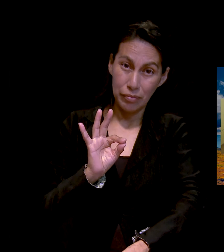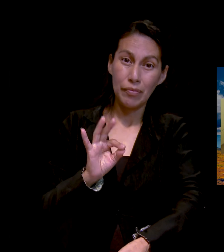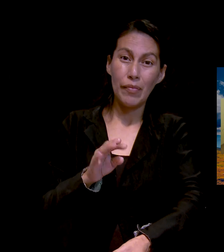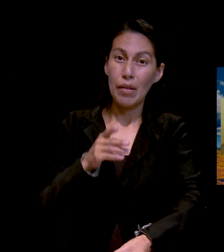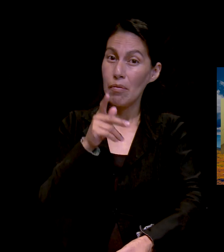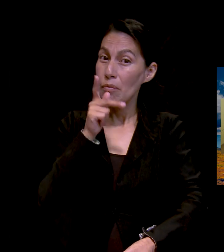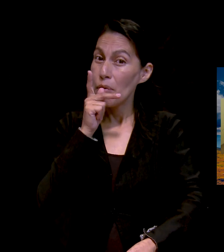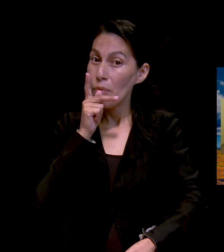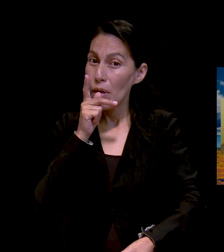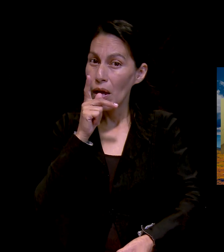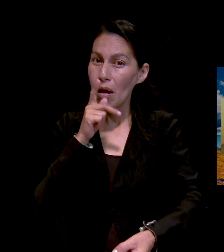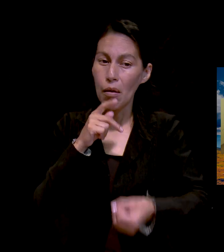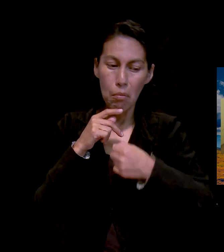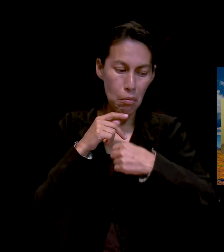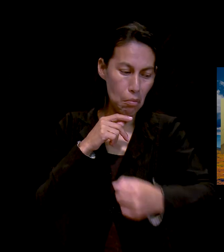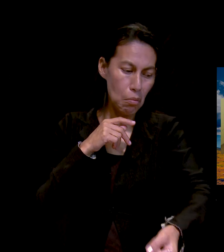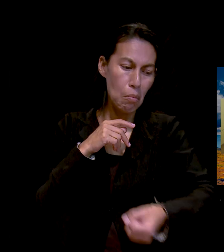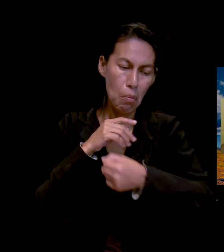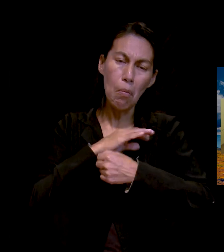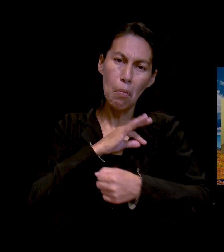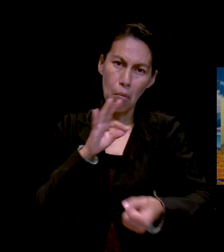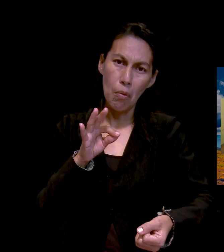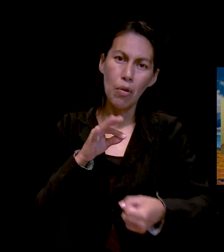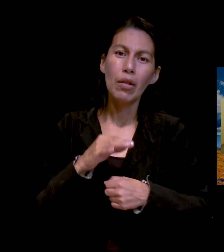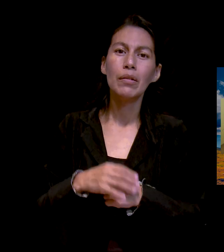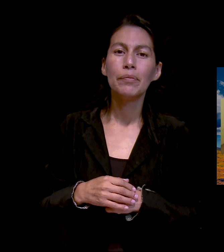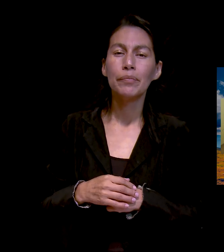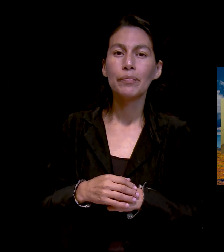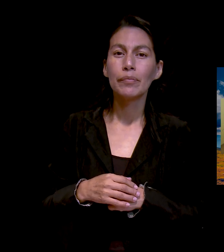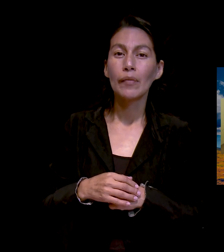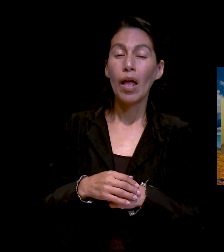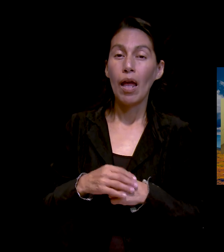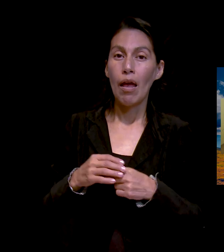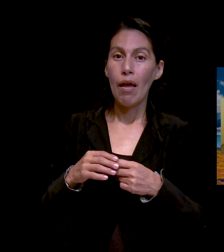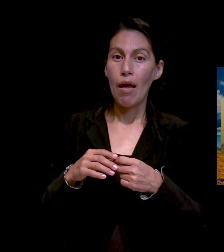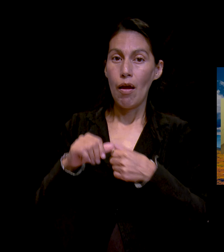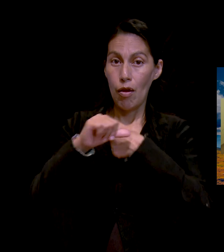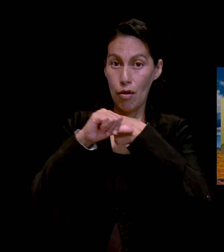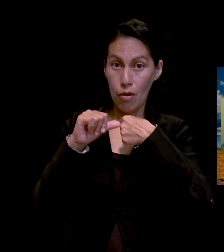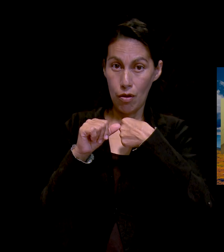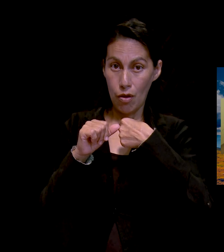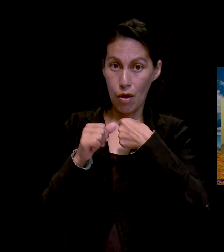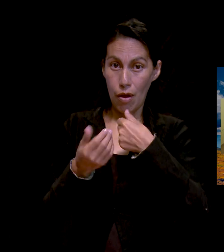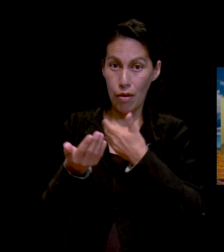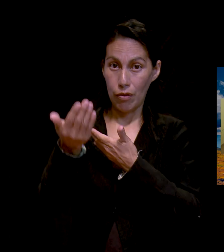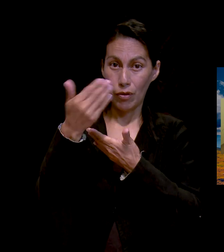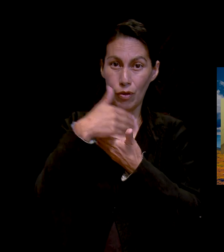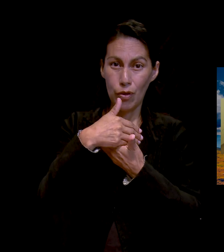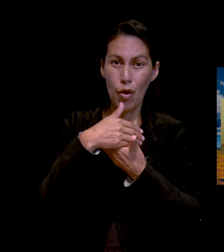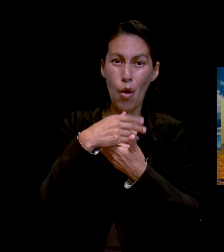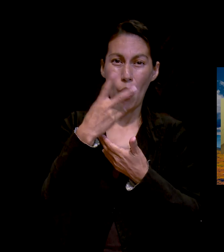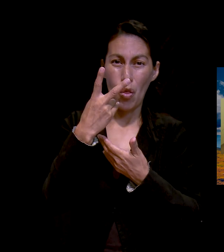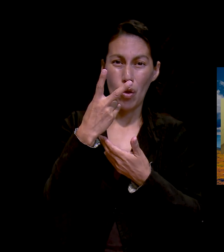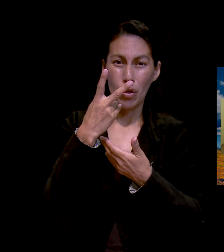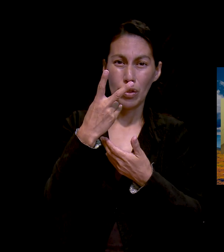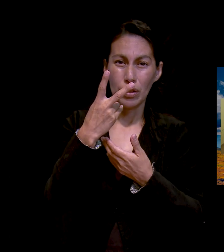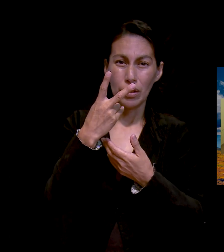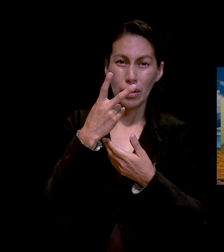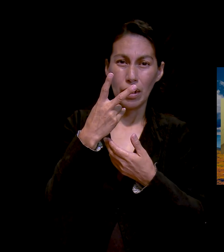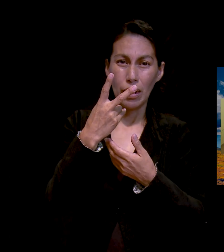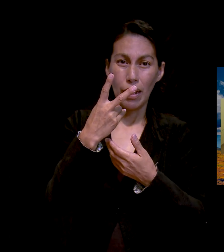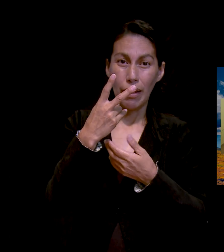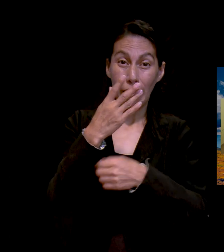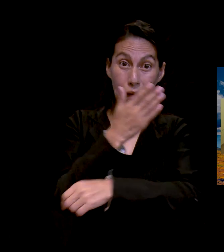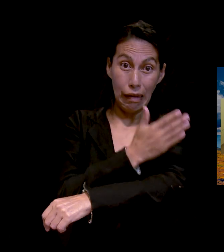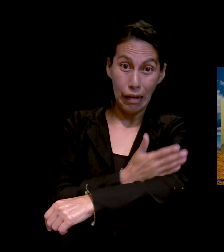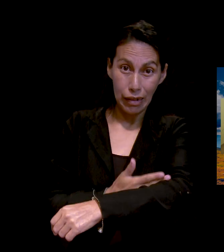movilidad. Entró él al quirófano desde las 2 de la tarde y salió hasta las 4, 5 de la mañana.